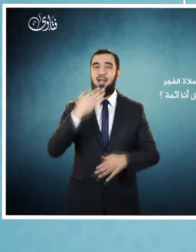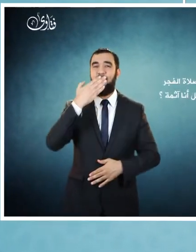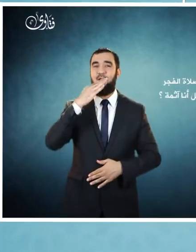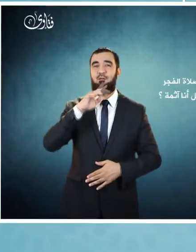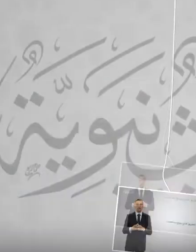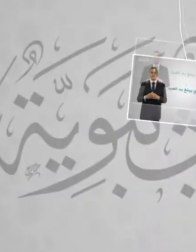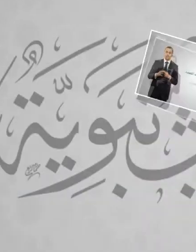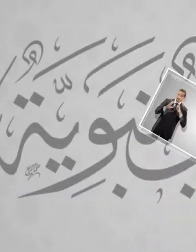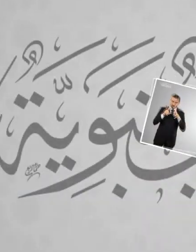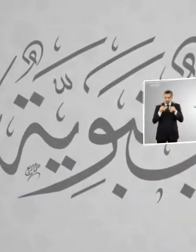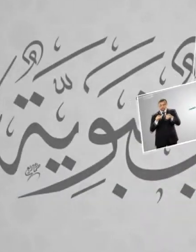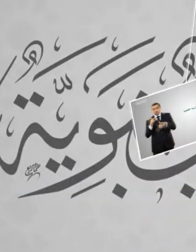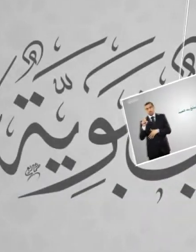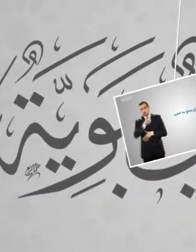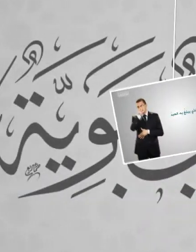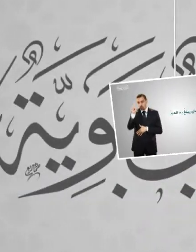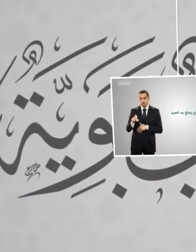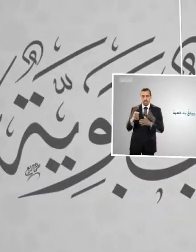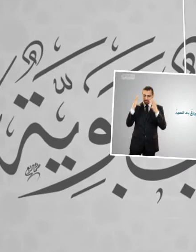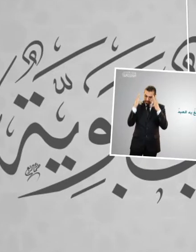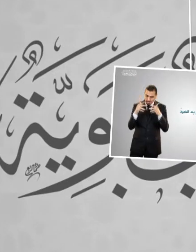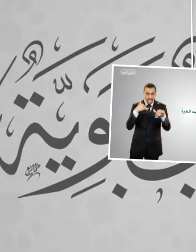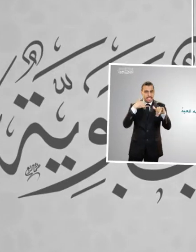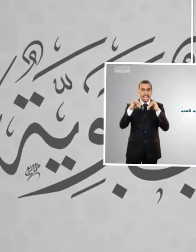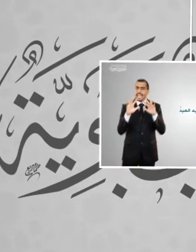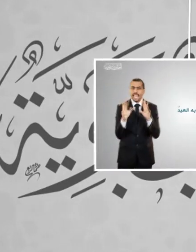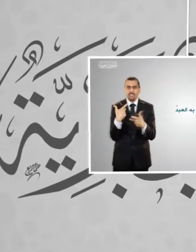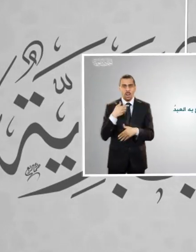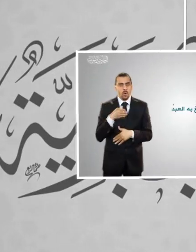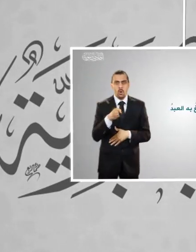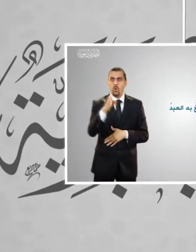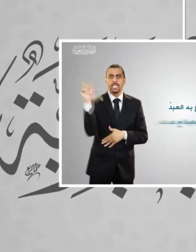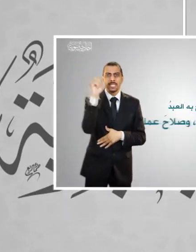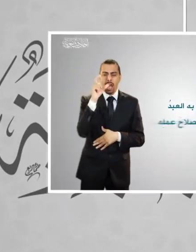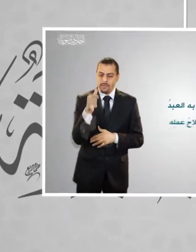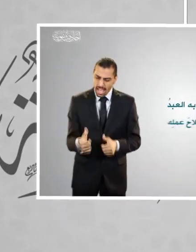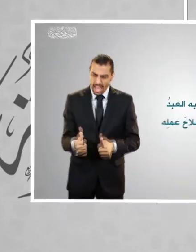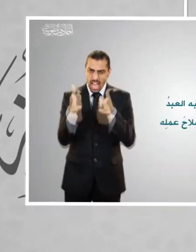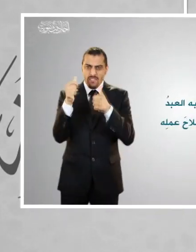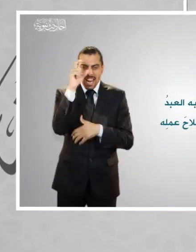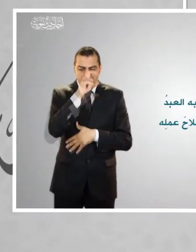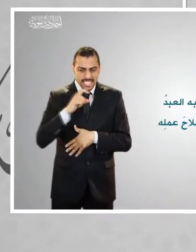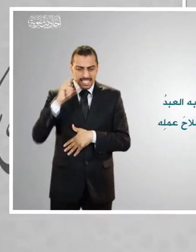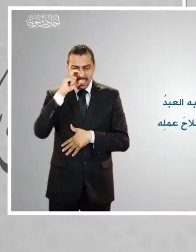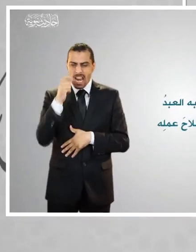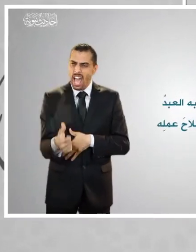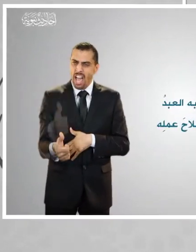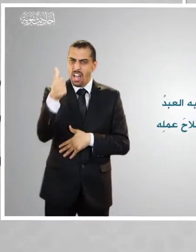يكثر السؤال عن الطريق الذي يبلغ به العبد كمال دينه وحسن إسلامه